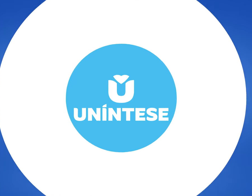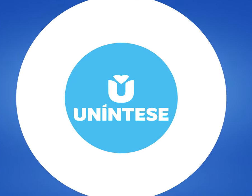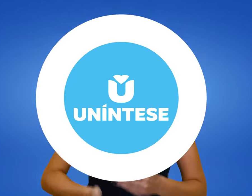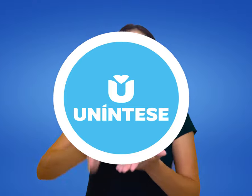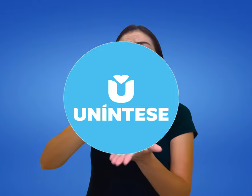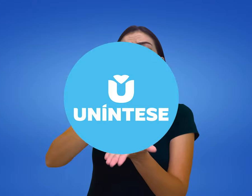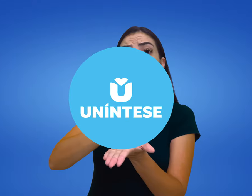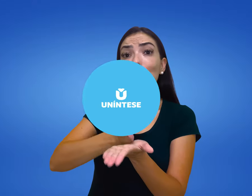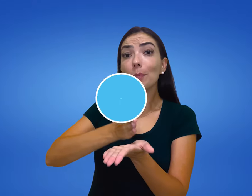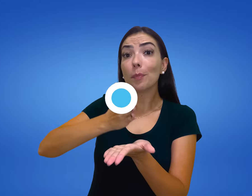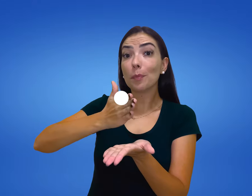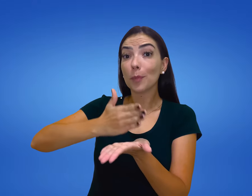Bolo